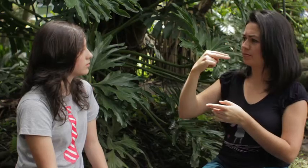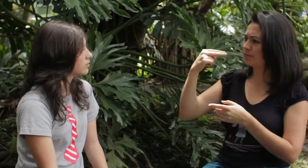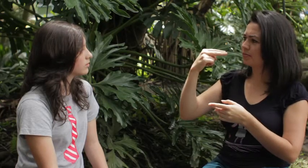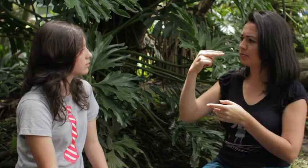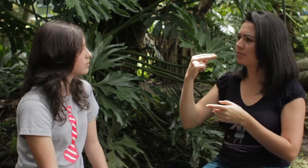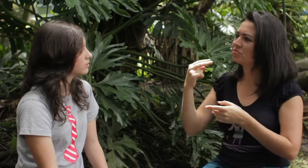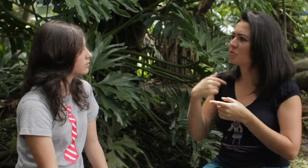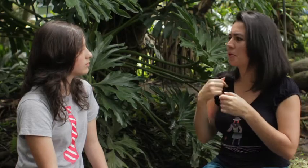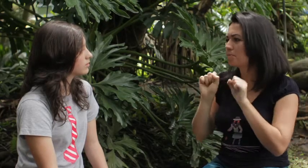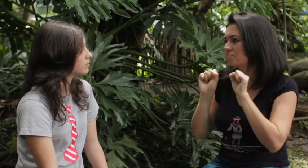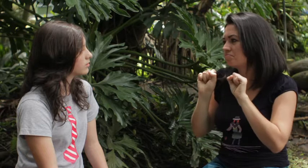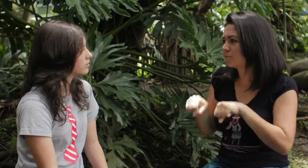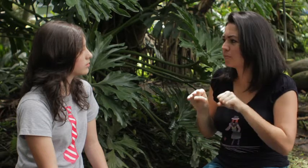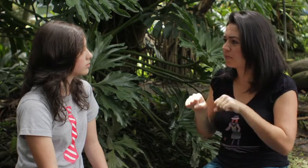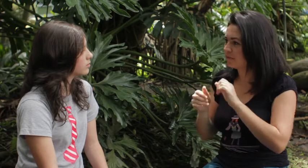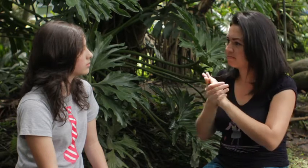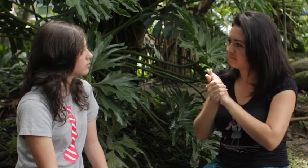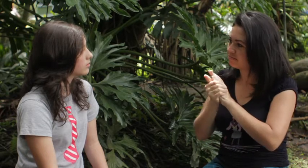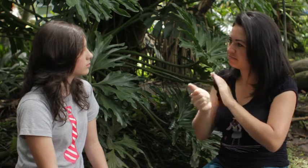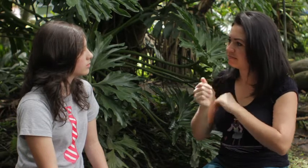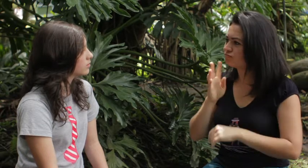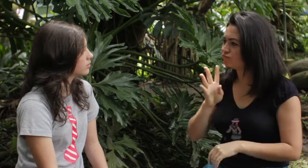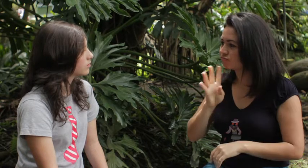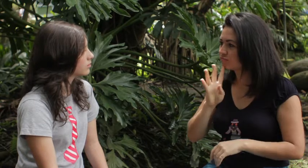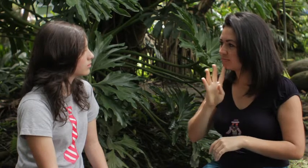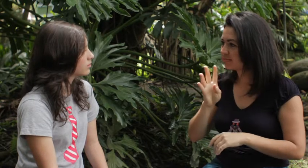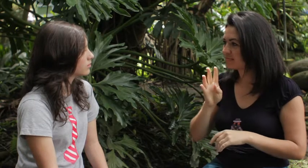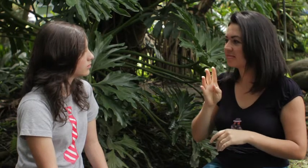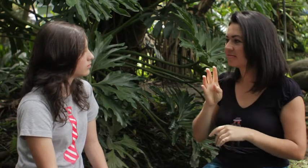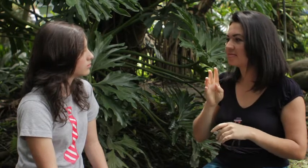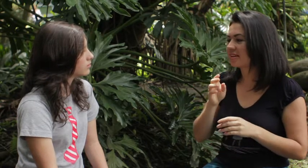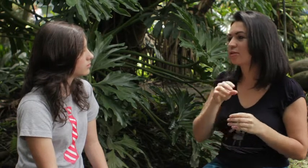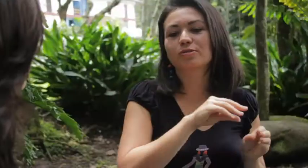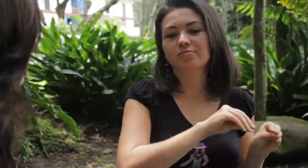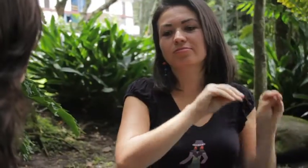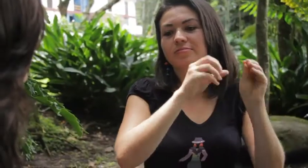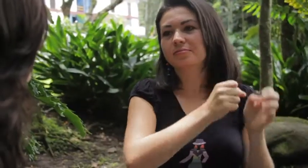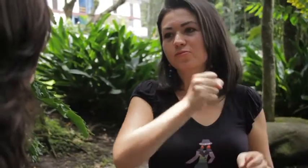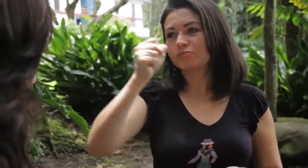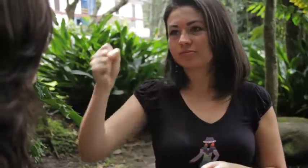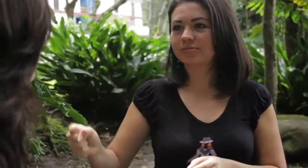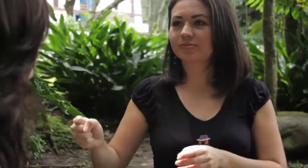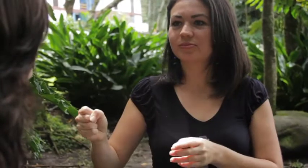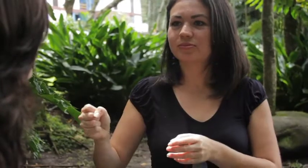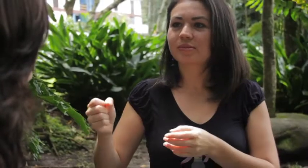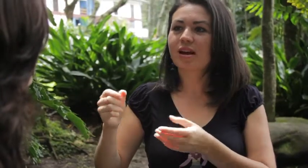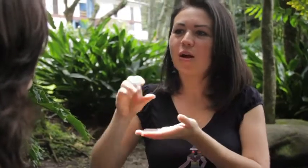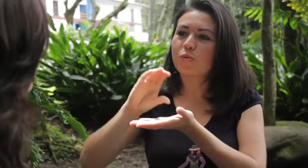padres Observaron en mí Que yo podía Que tenía habilidad para poder hablar Entonces Me